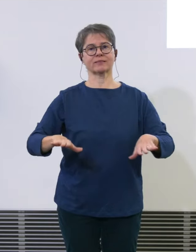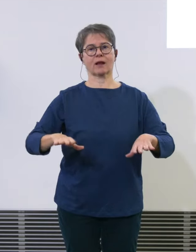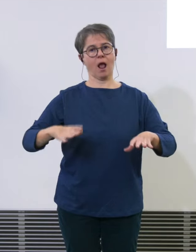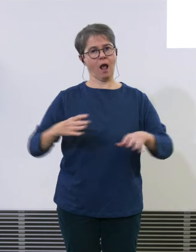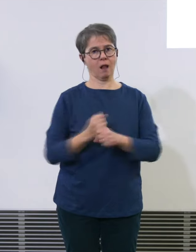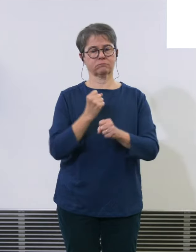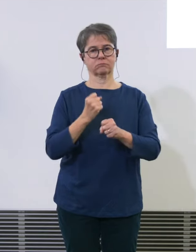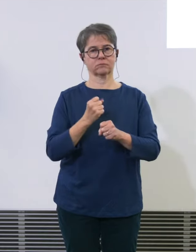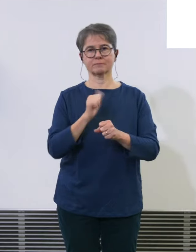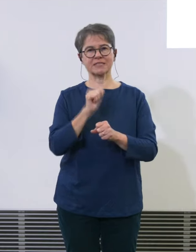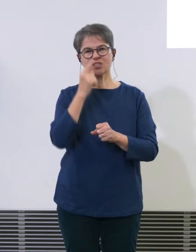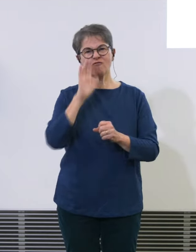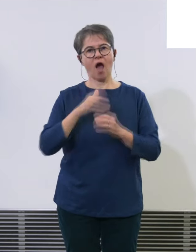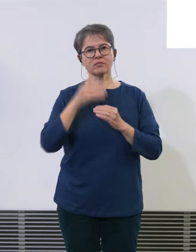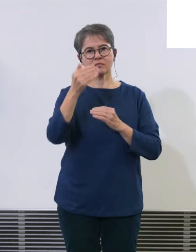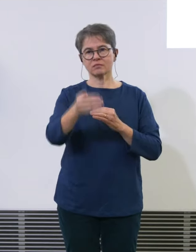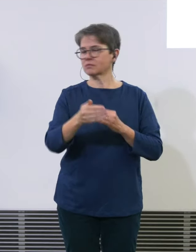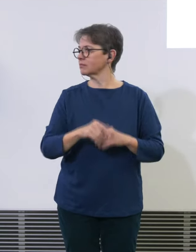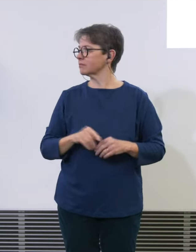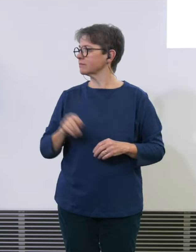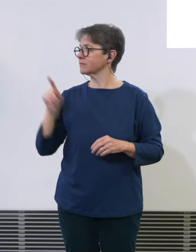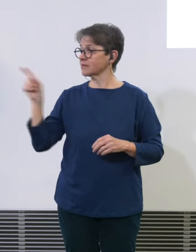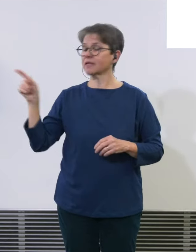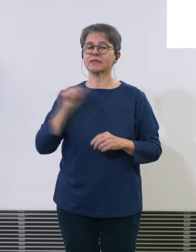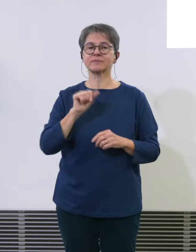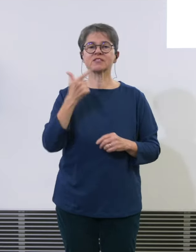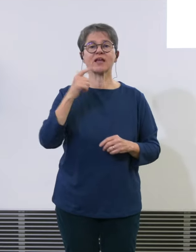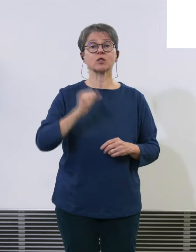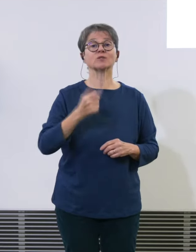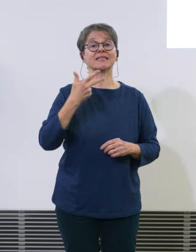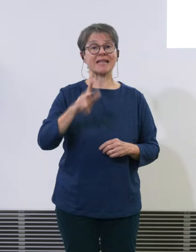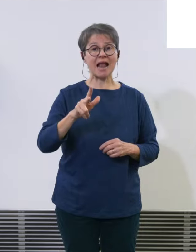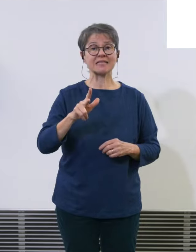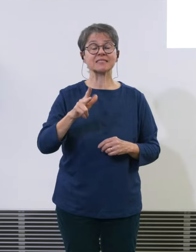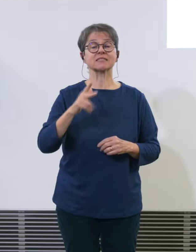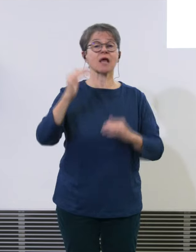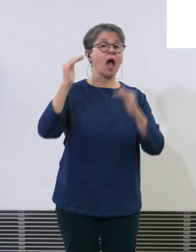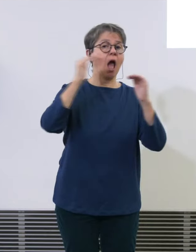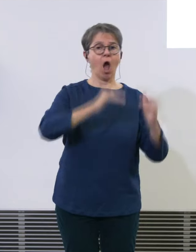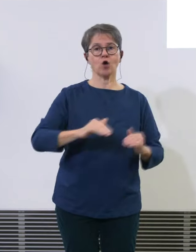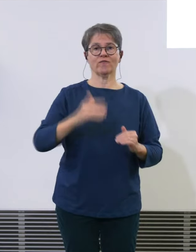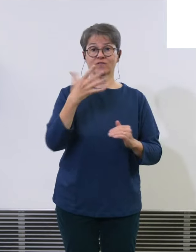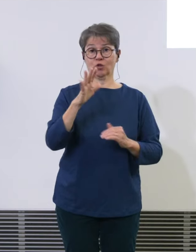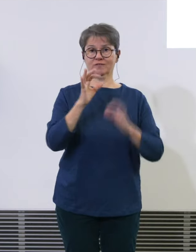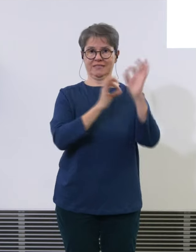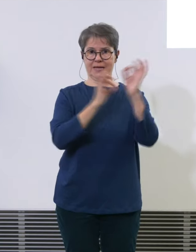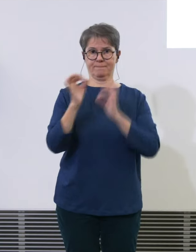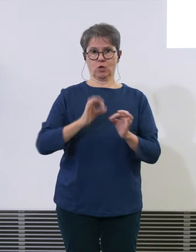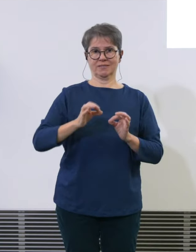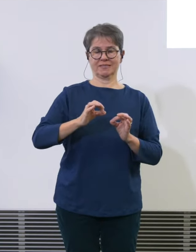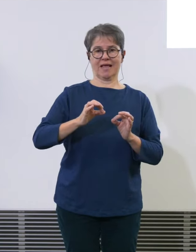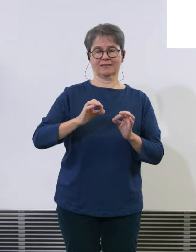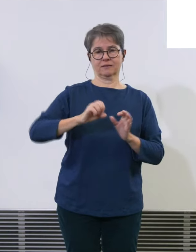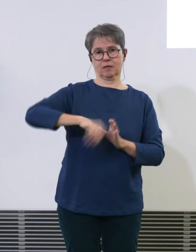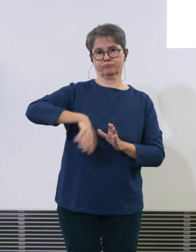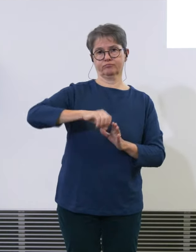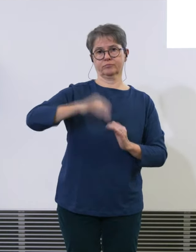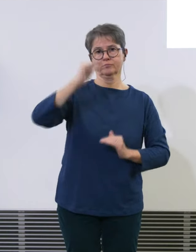20 50% Reduktion von unseren CO2 Emissionen gegen 20 19 und bis 2050